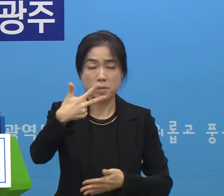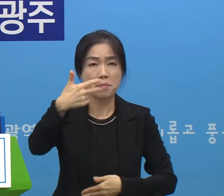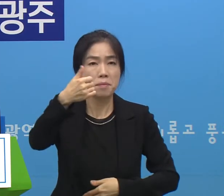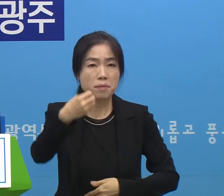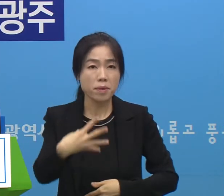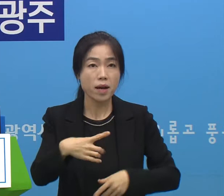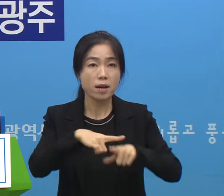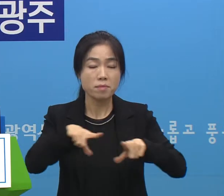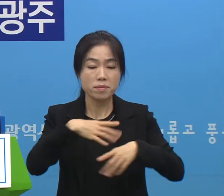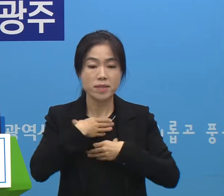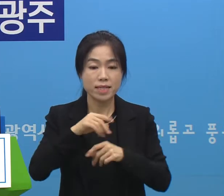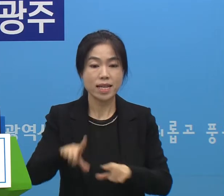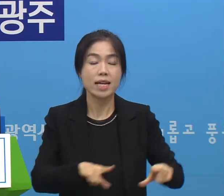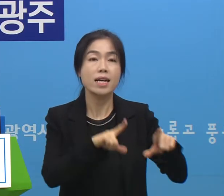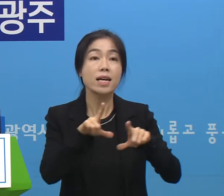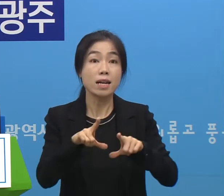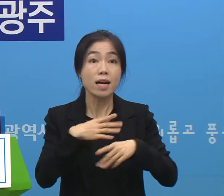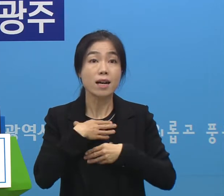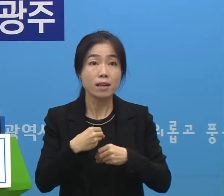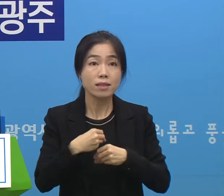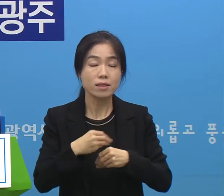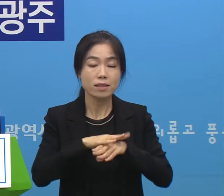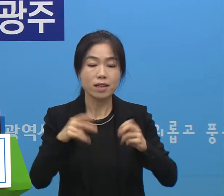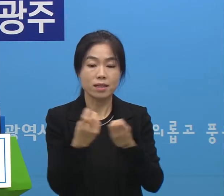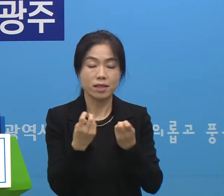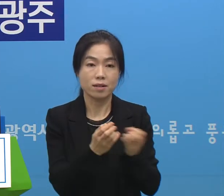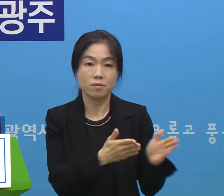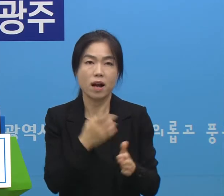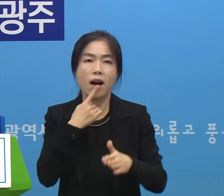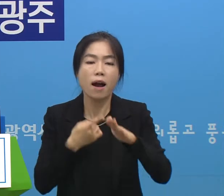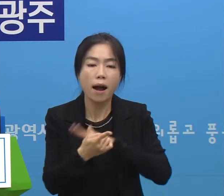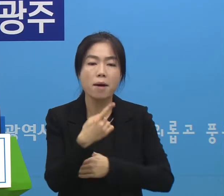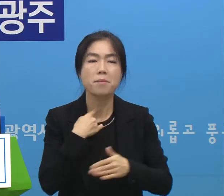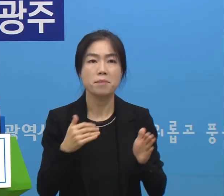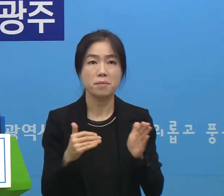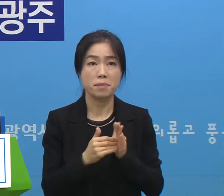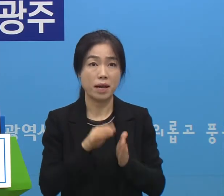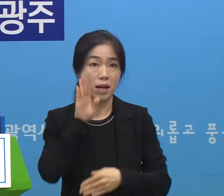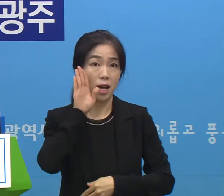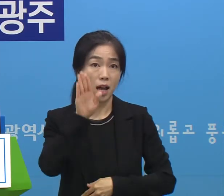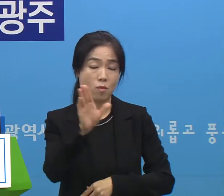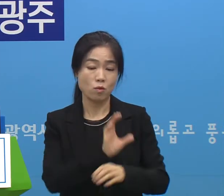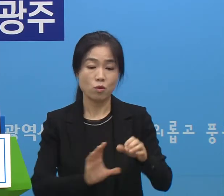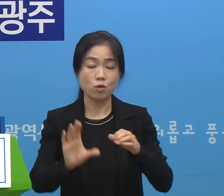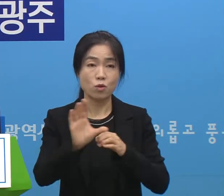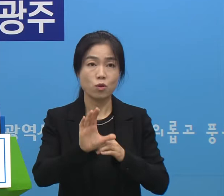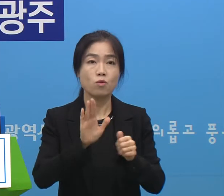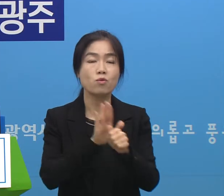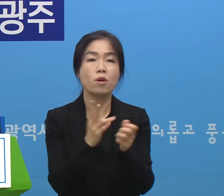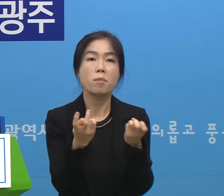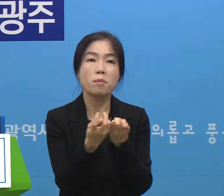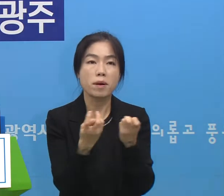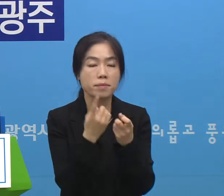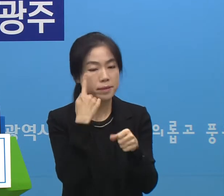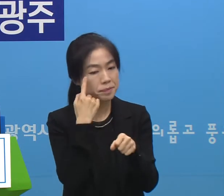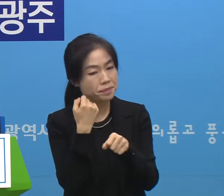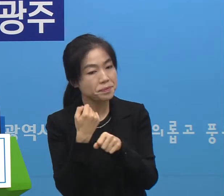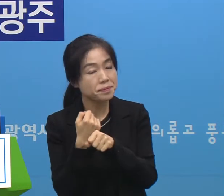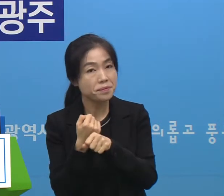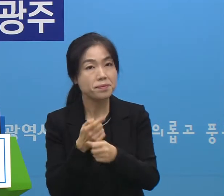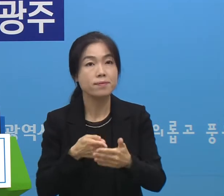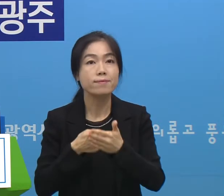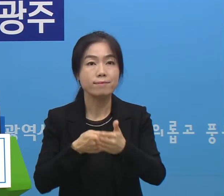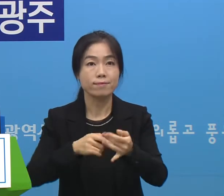민생안정대책을 마련해서 시행해 왔습니다 앞으로 추가적인 지원 대책을 강구해